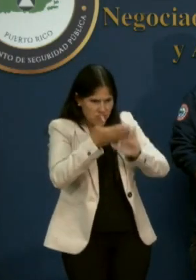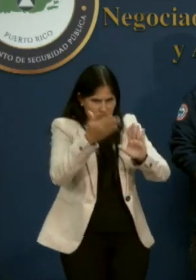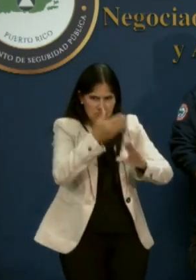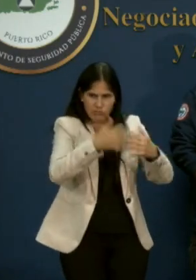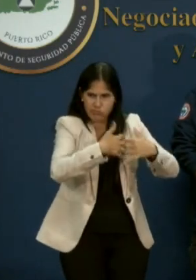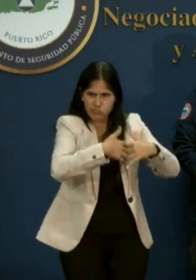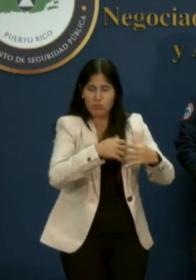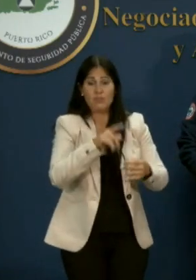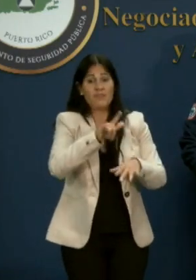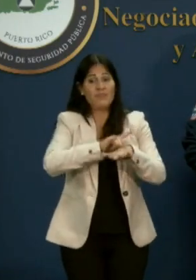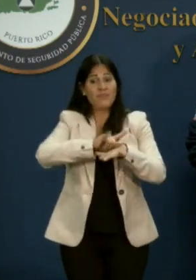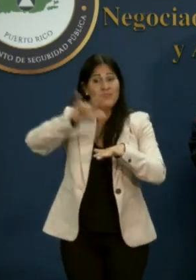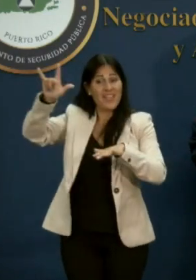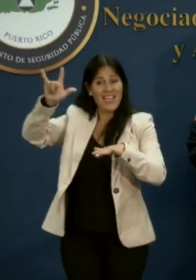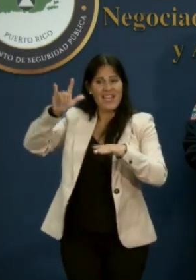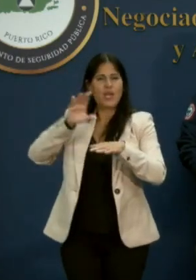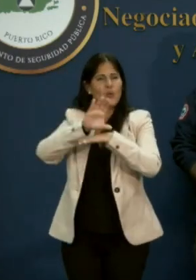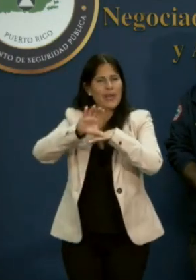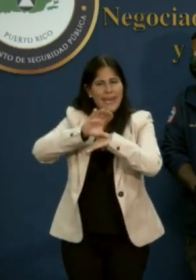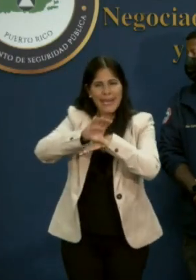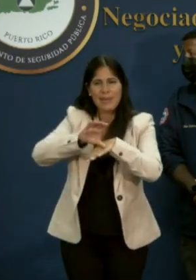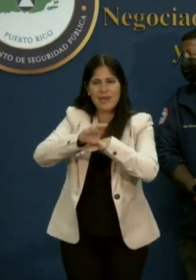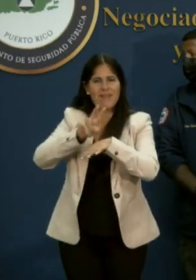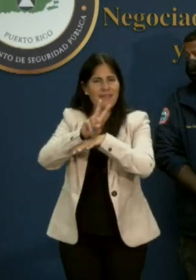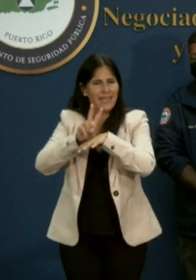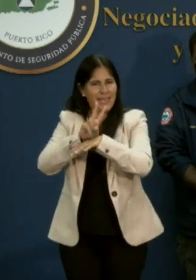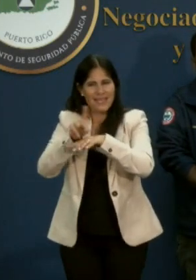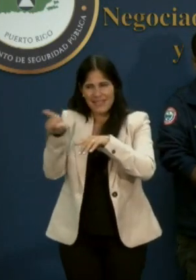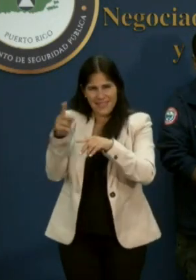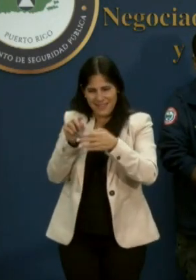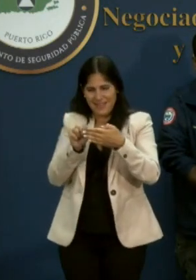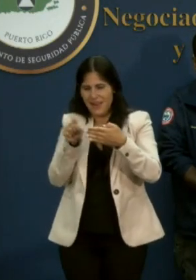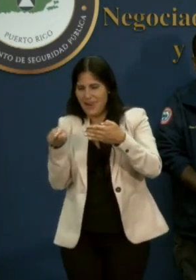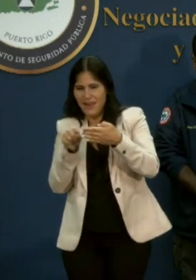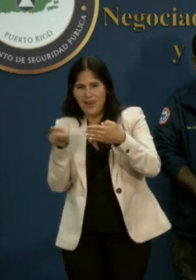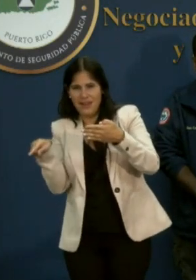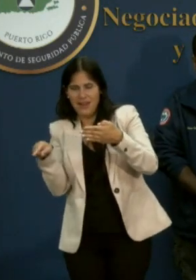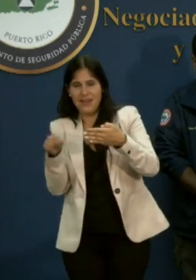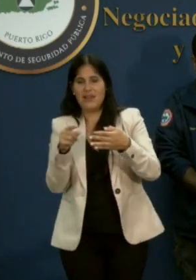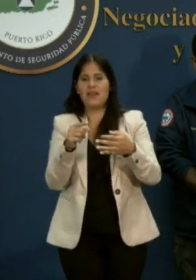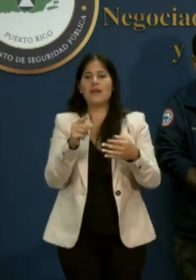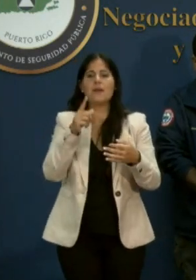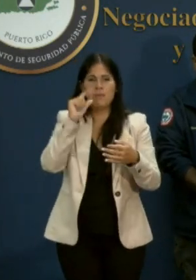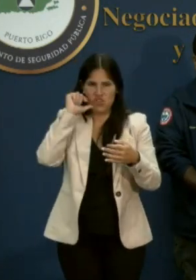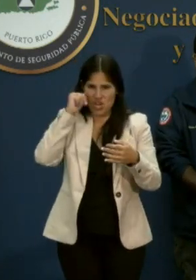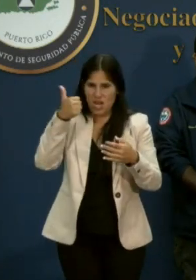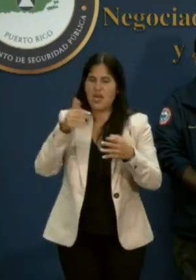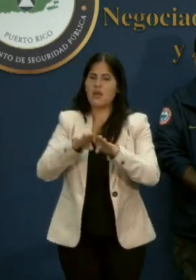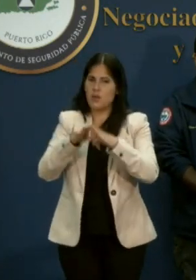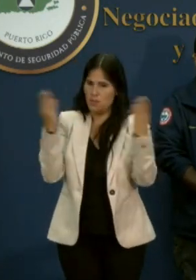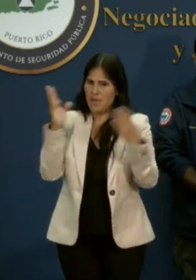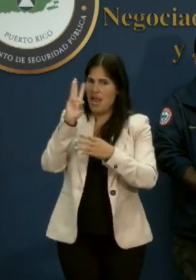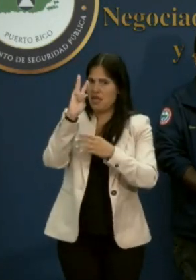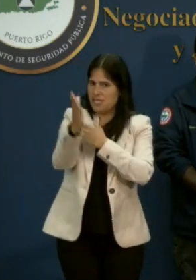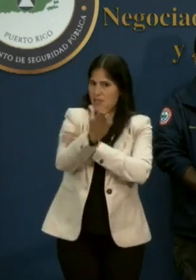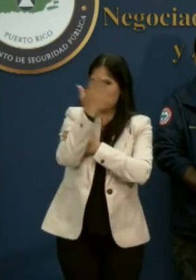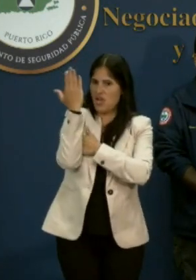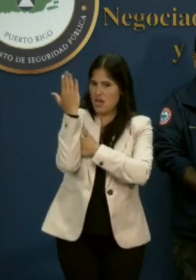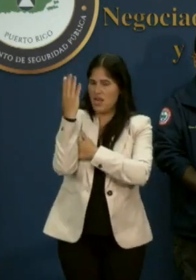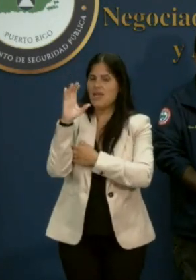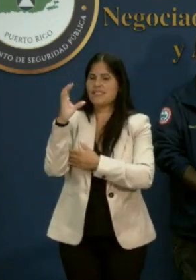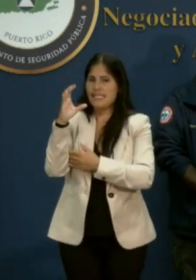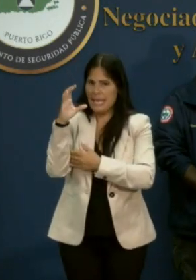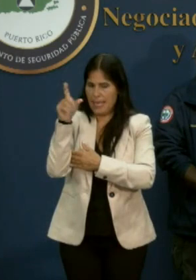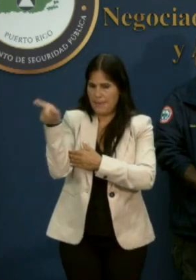de Vieques y Culebra se retomarán mañana a las 6 de la mañana desde Ceiba, al igual que desde